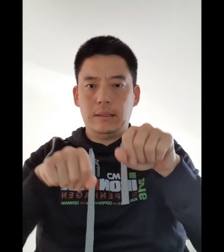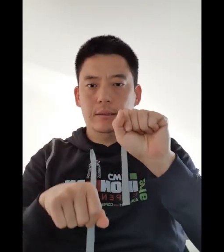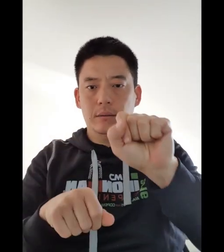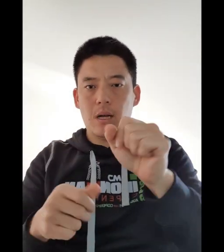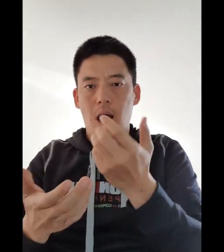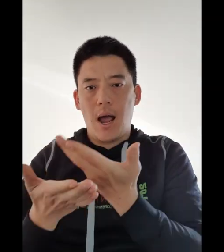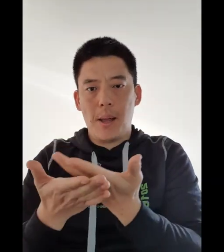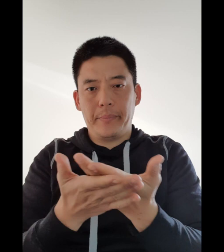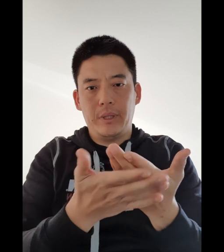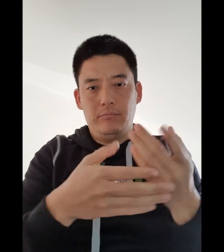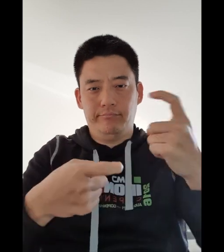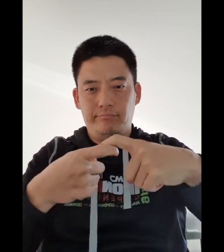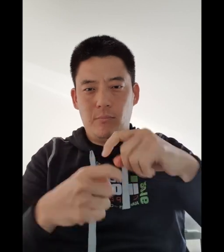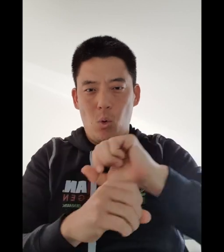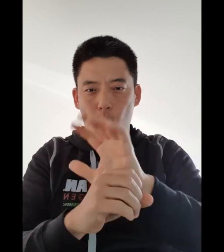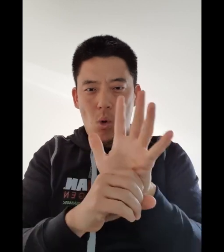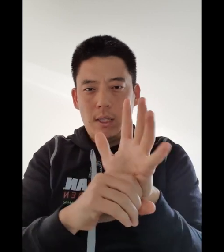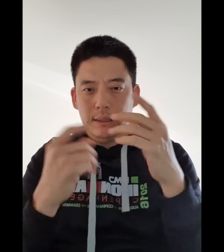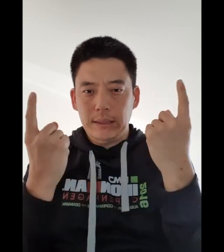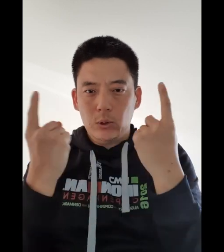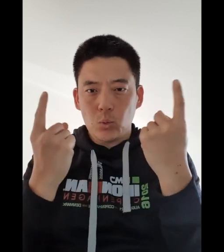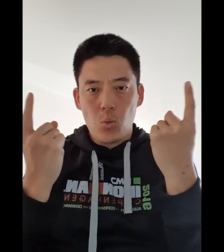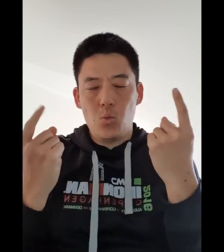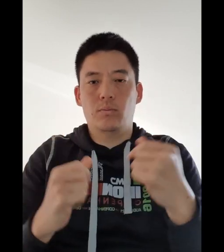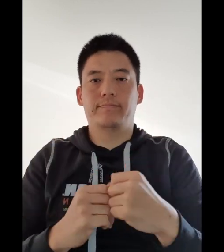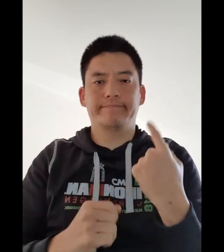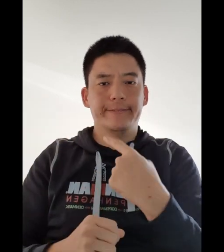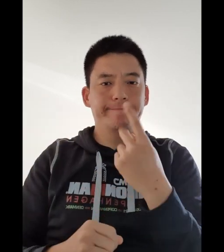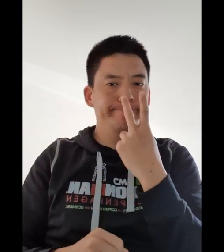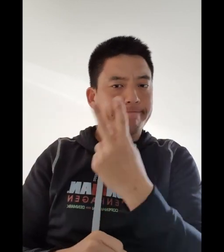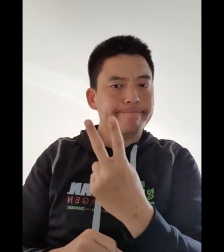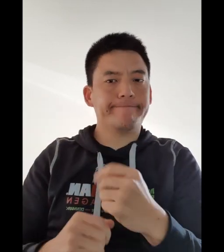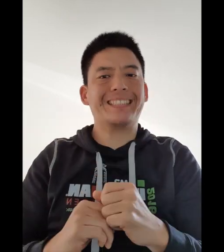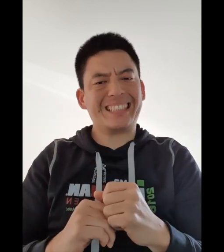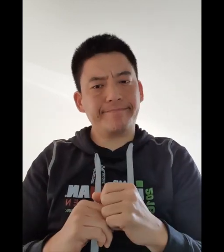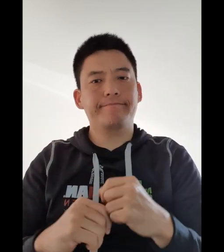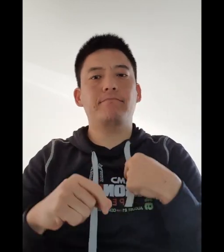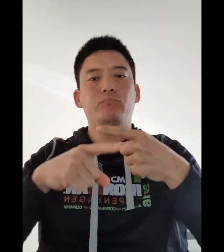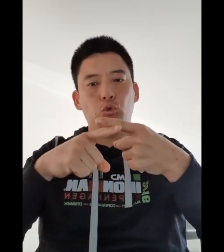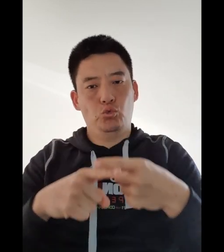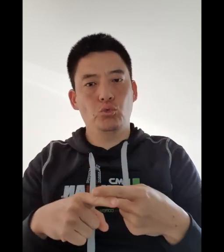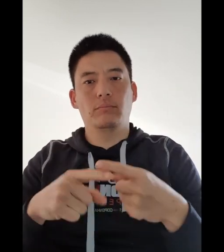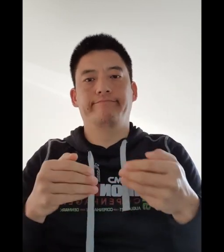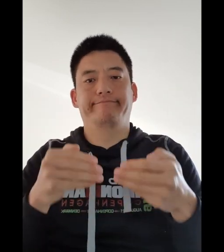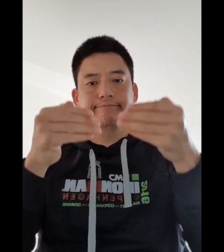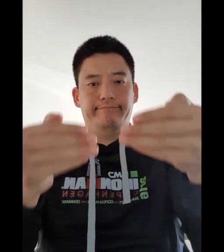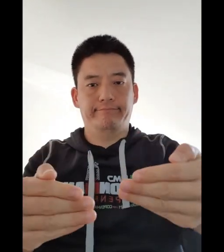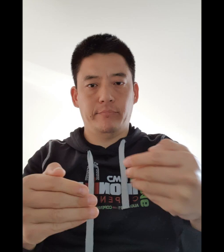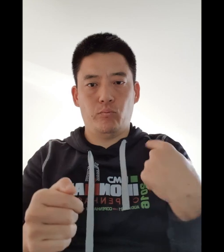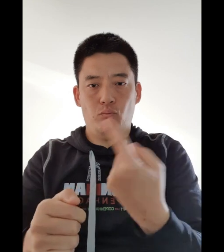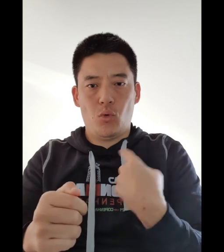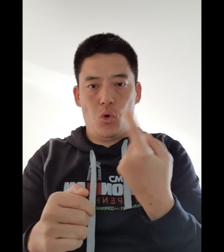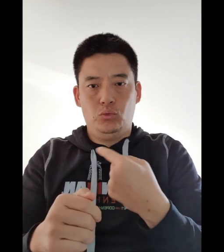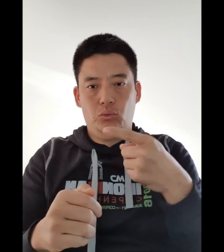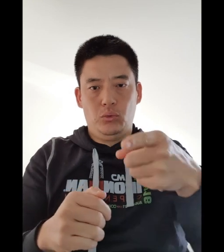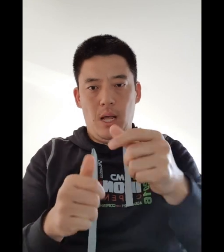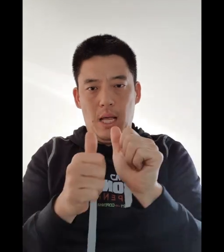regeringens anbefalinger i forhold til coronasituationen PT. Og vi kan godt se, at vi er nødsaget til at udsætte vores